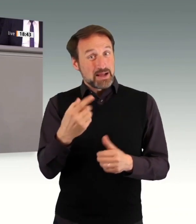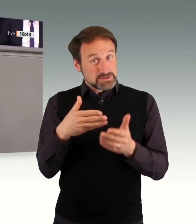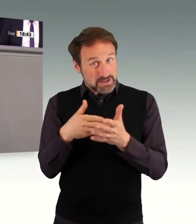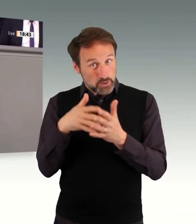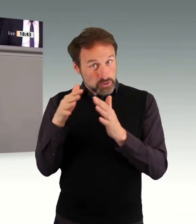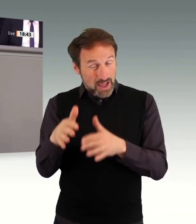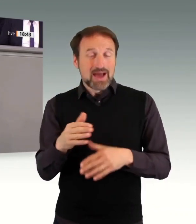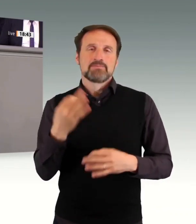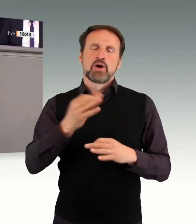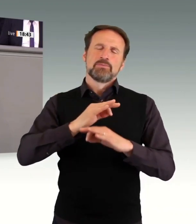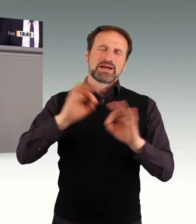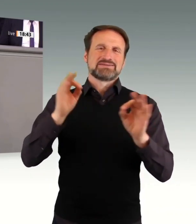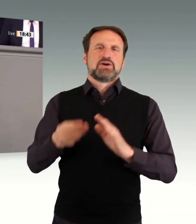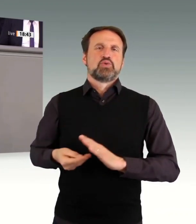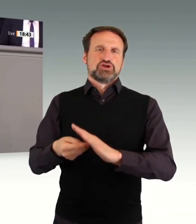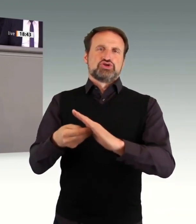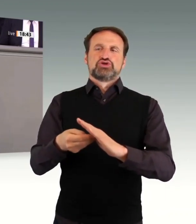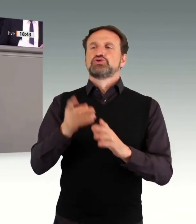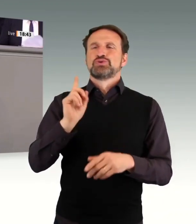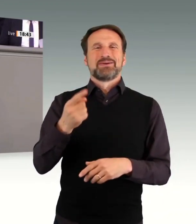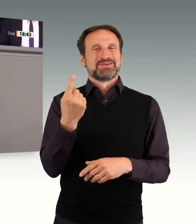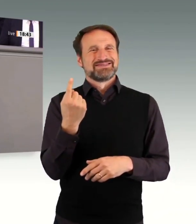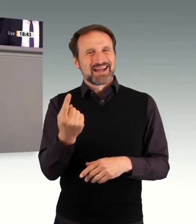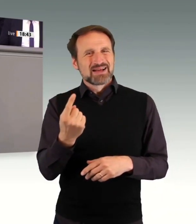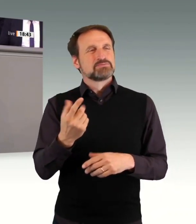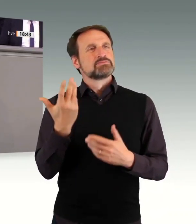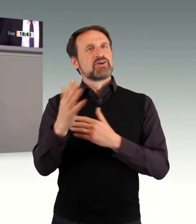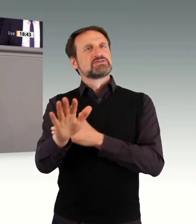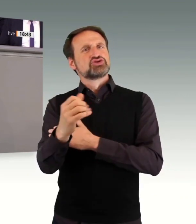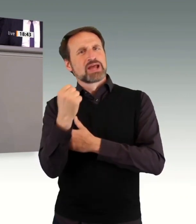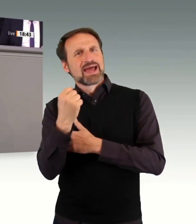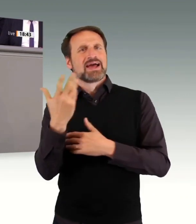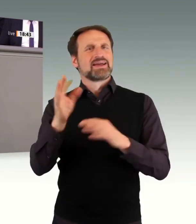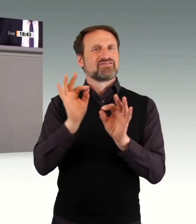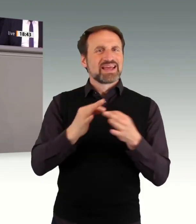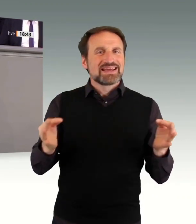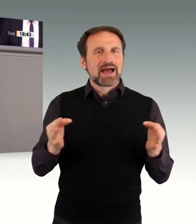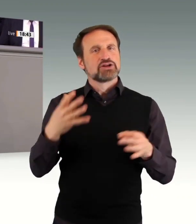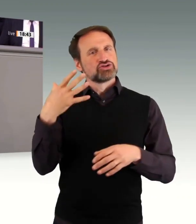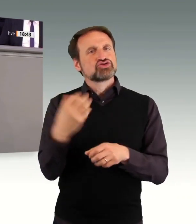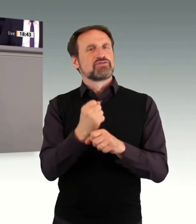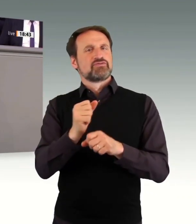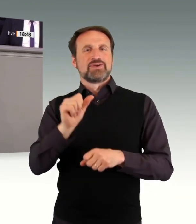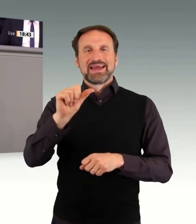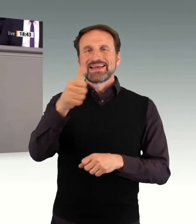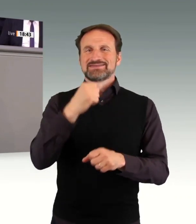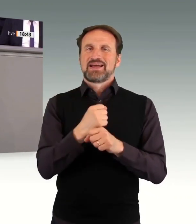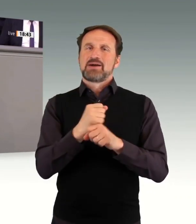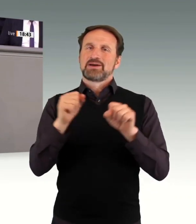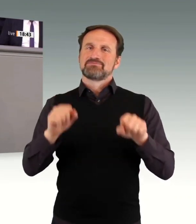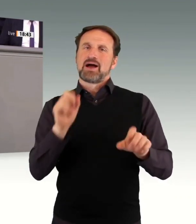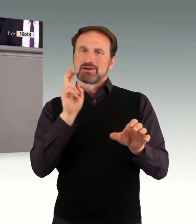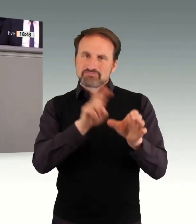diese sich entsprechend ihrer Stärken und Fähigkeiten am ersten Arbeitsmarkt etablieren können. Zum anderen bedarf es aber